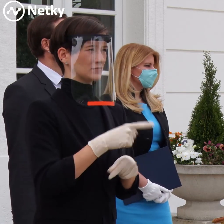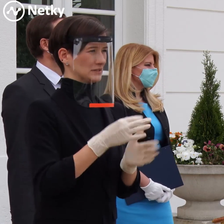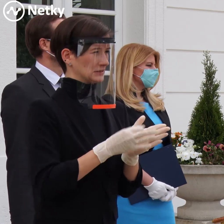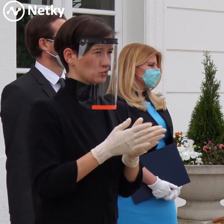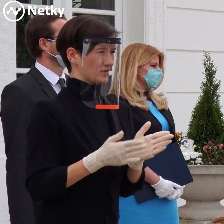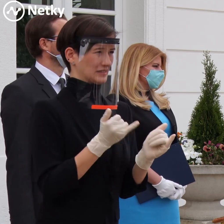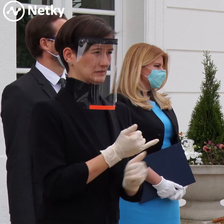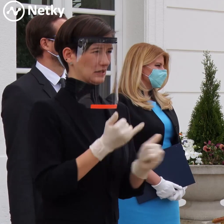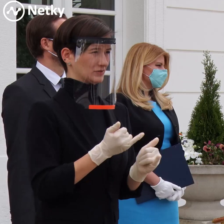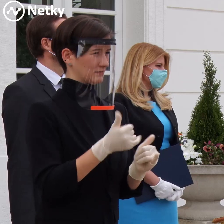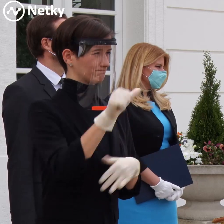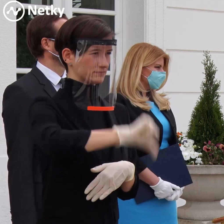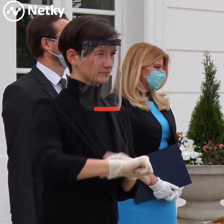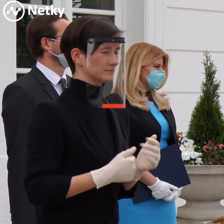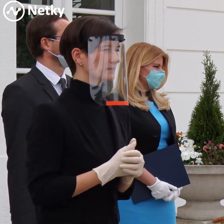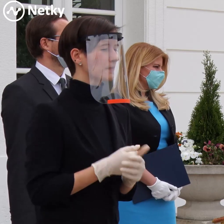Ďakujem.